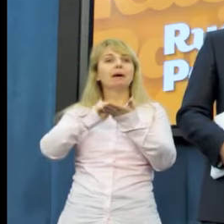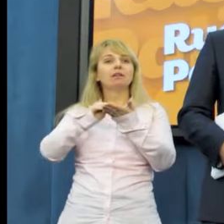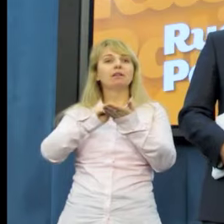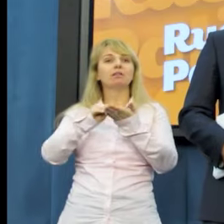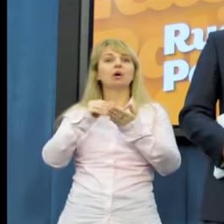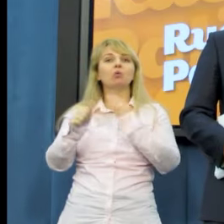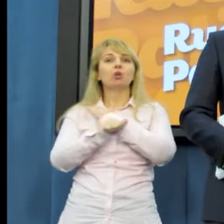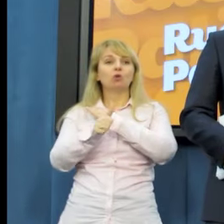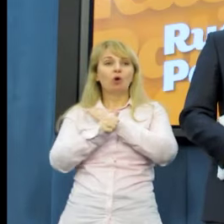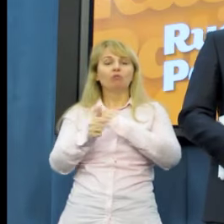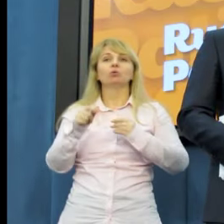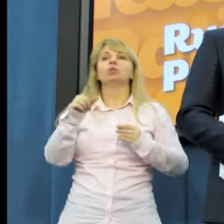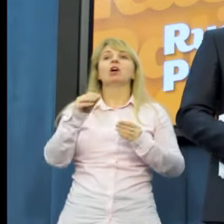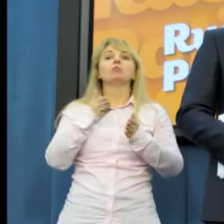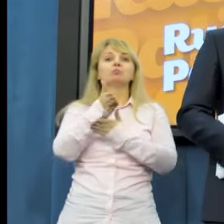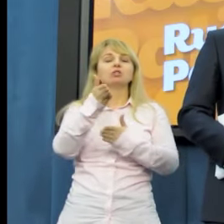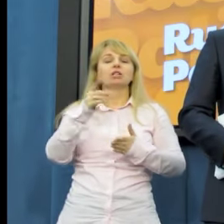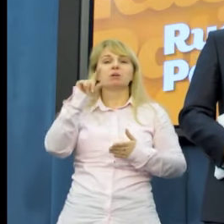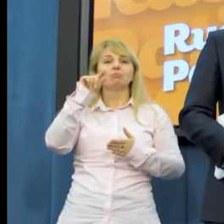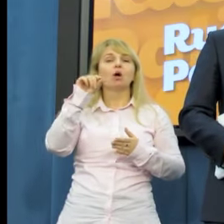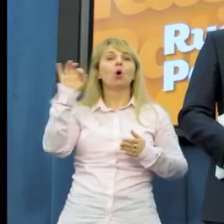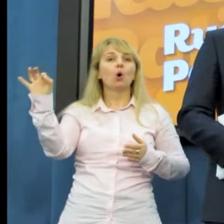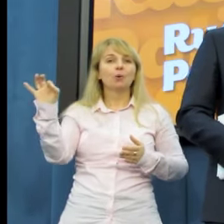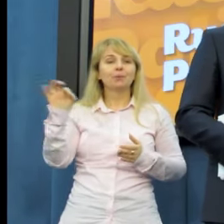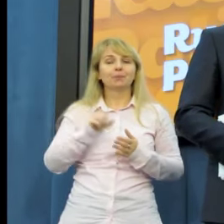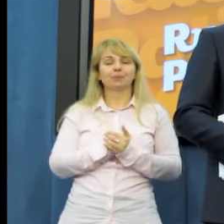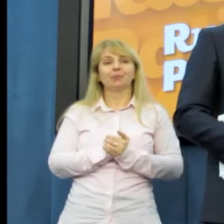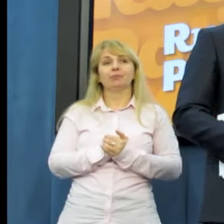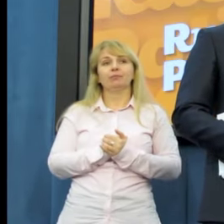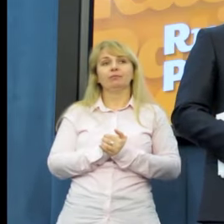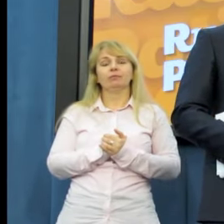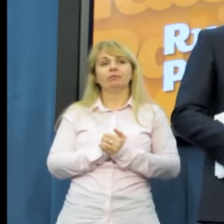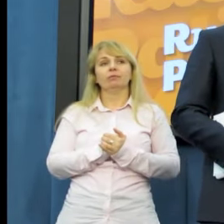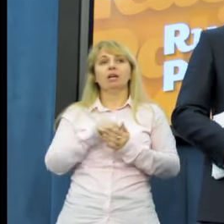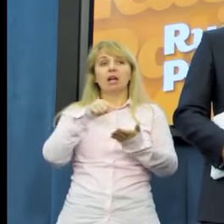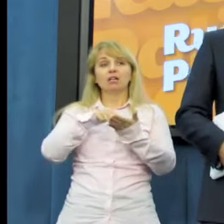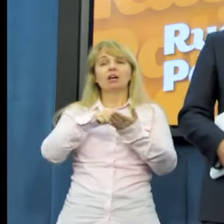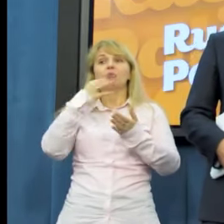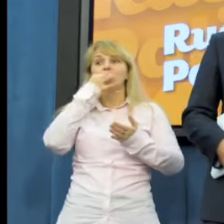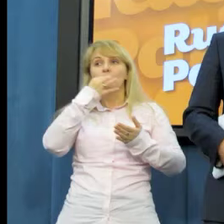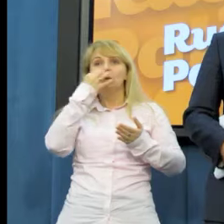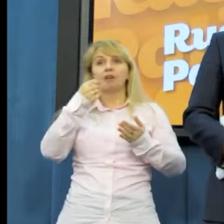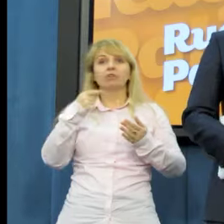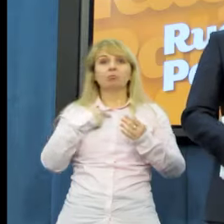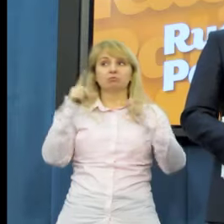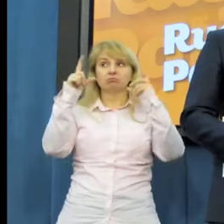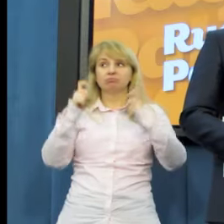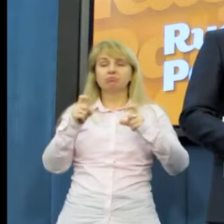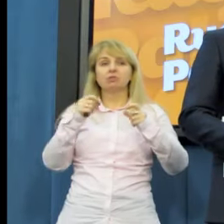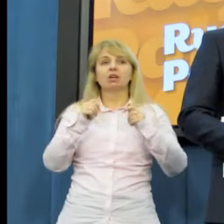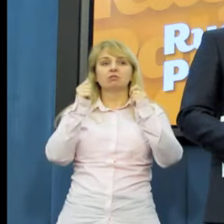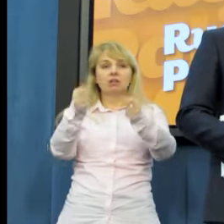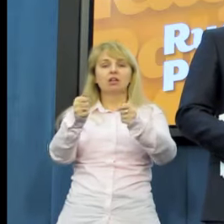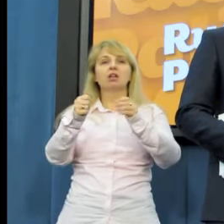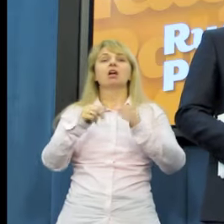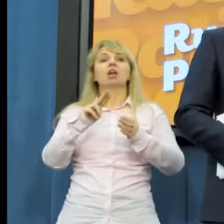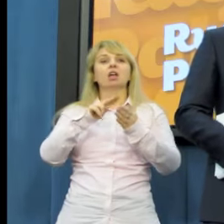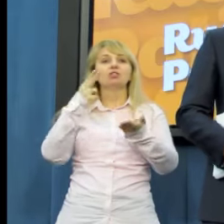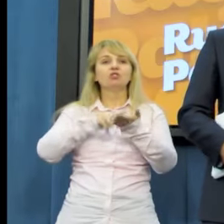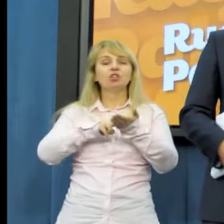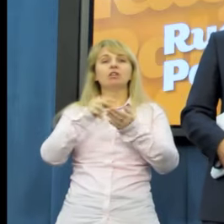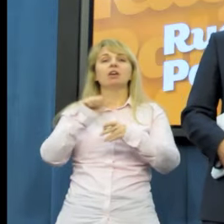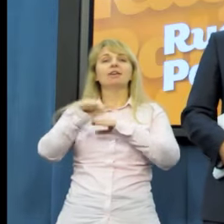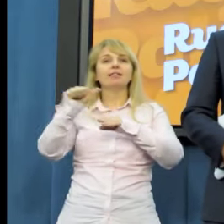dowodowym, przez posłów Platformy Obywatelskiej. Ta poprawka pojawiła się dopiero w dniu